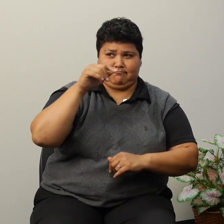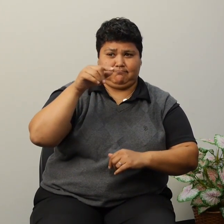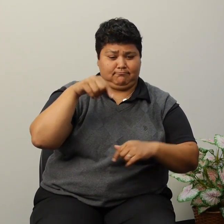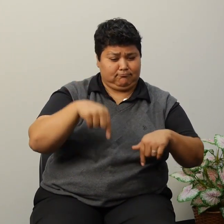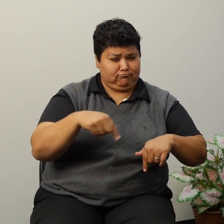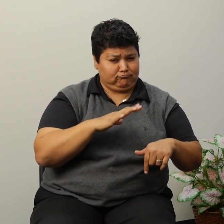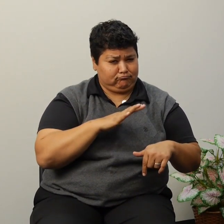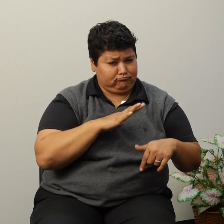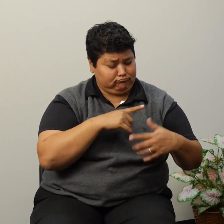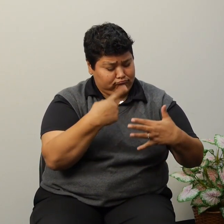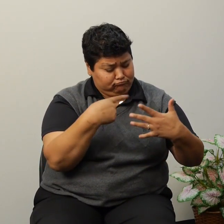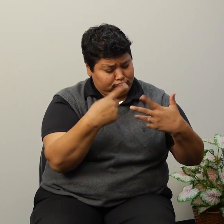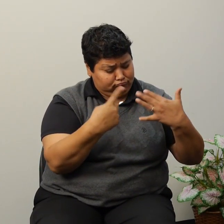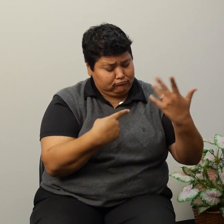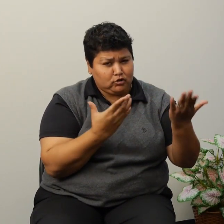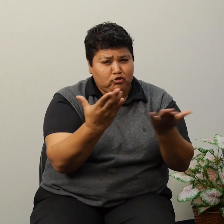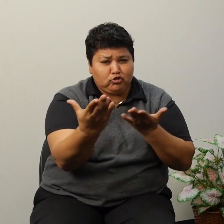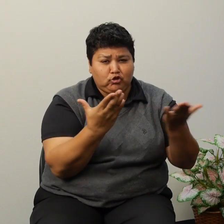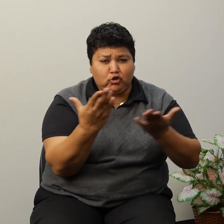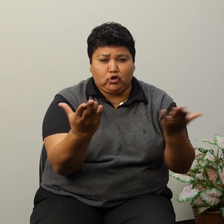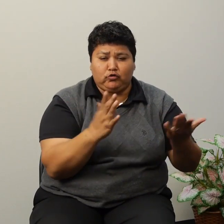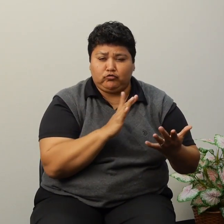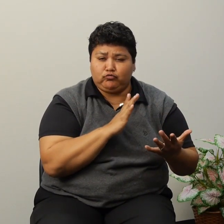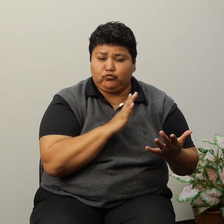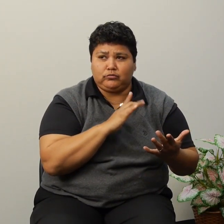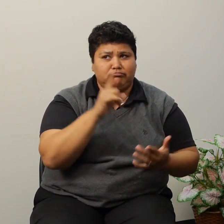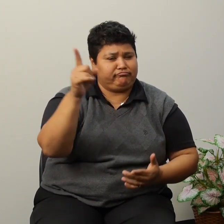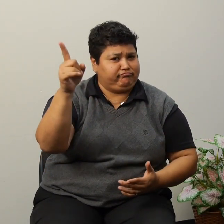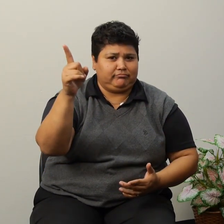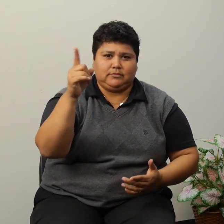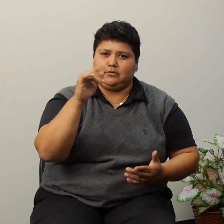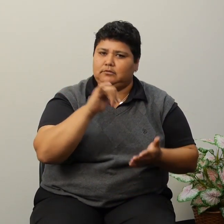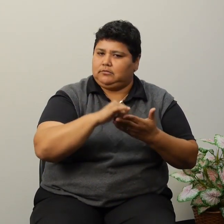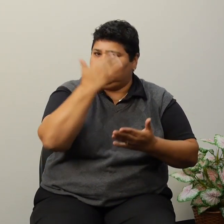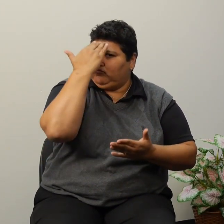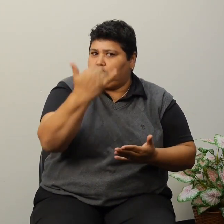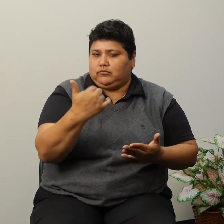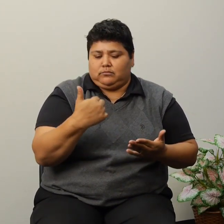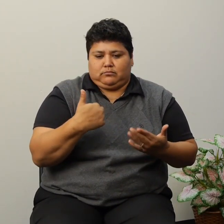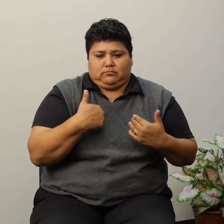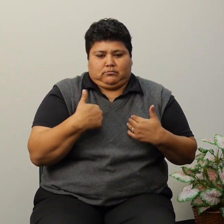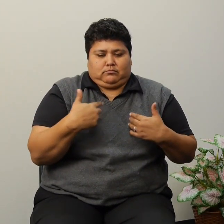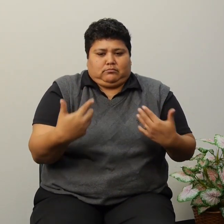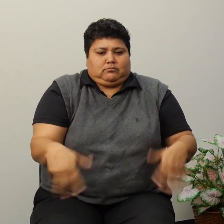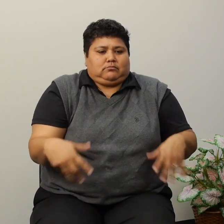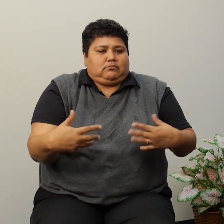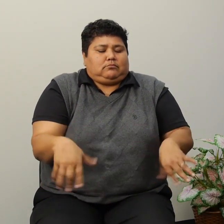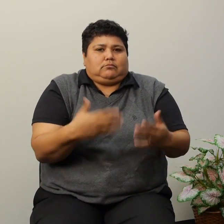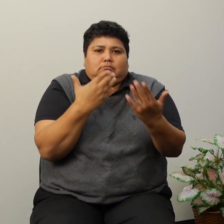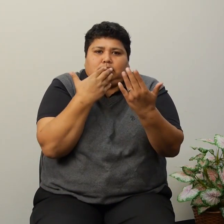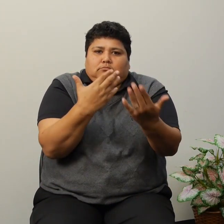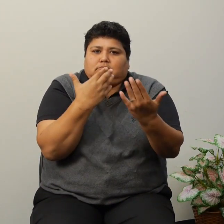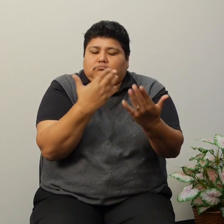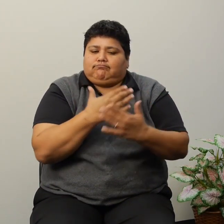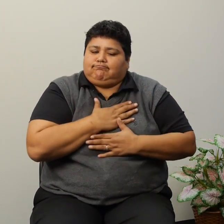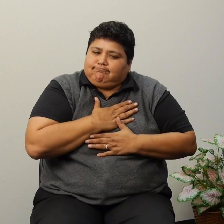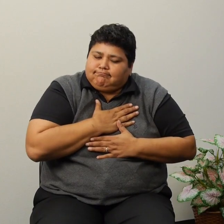Todo es tan diferente. Por eso estoy tan agradecida de todo lo que me han dado.